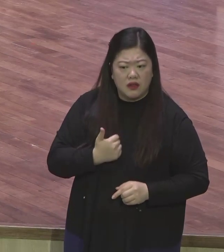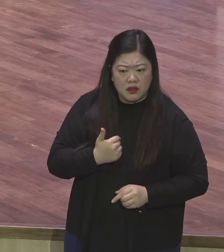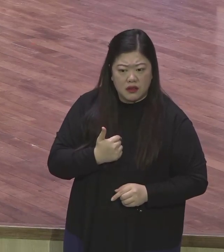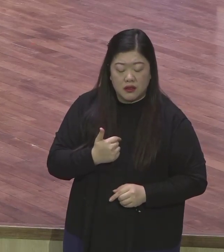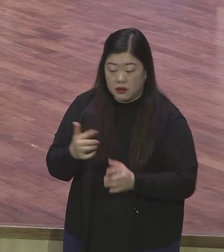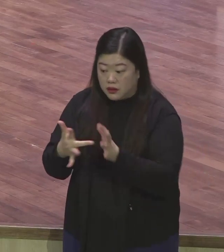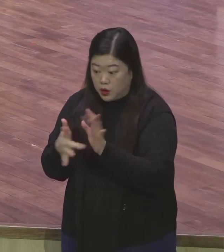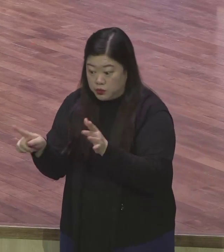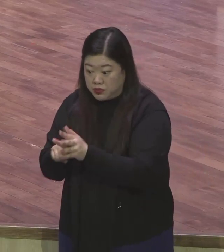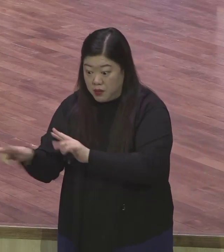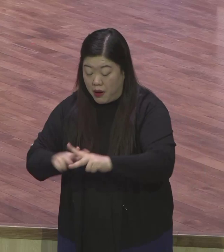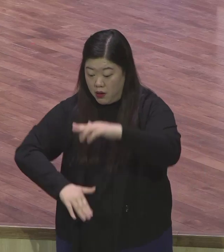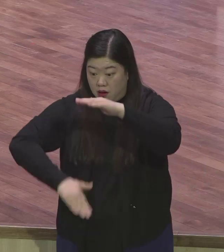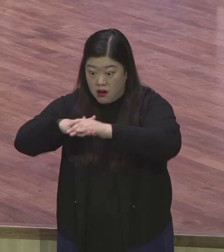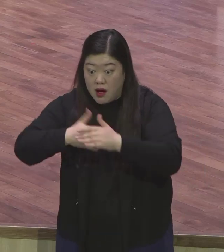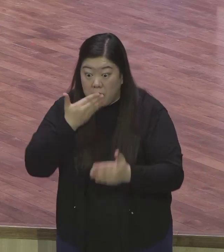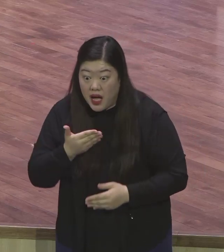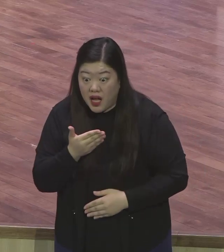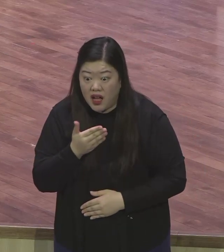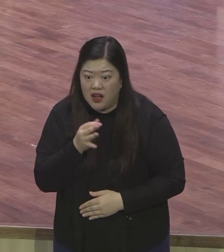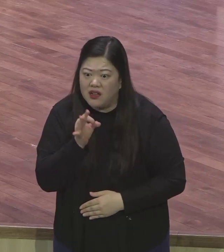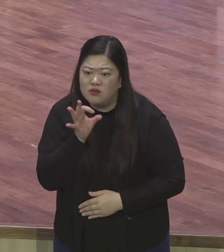변화되어 가는 시간이 있어요